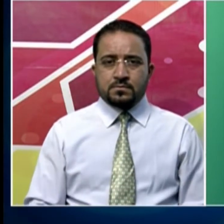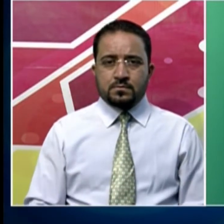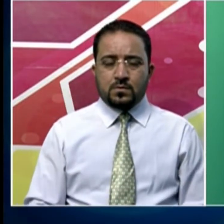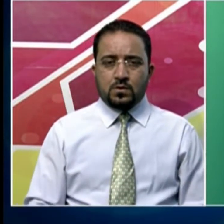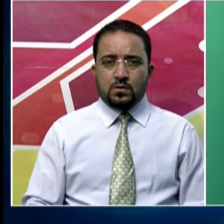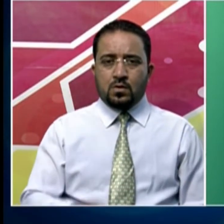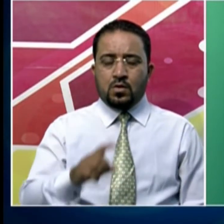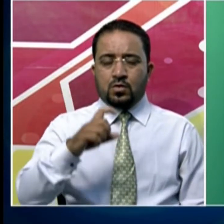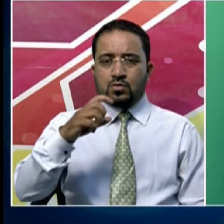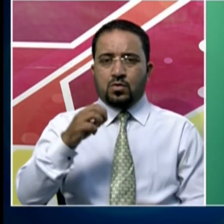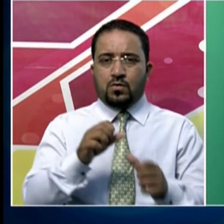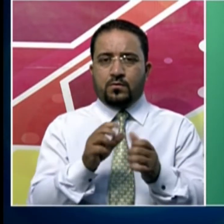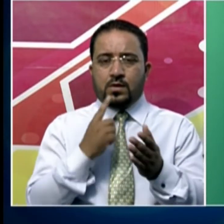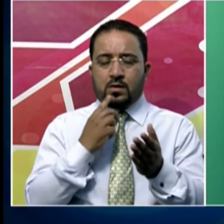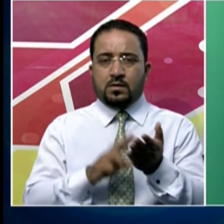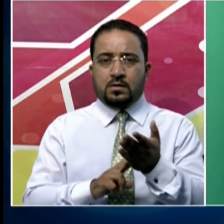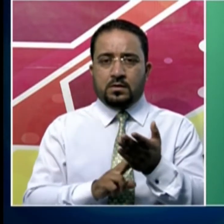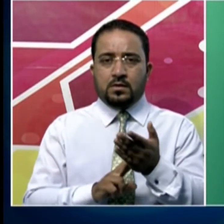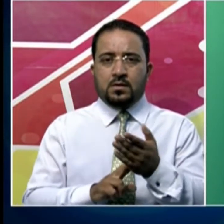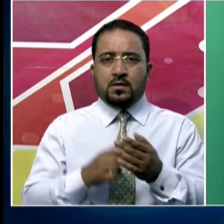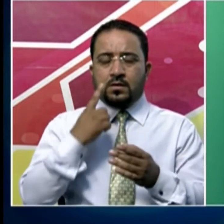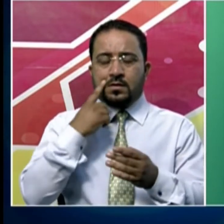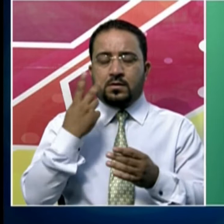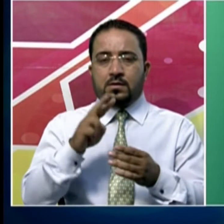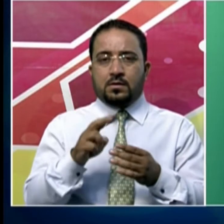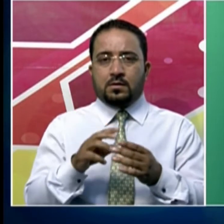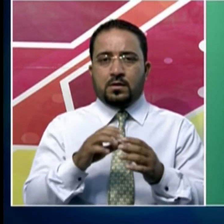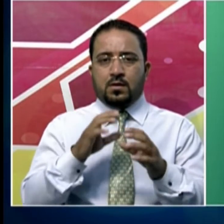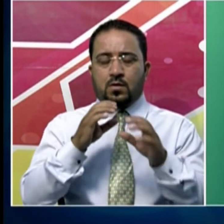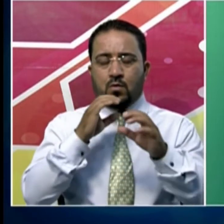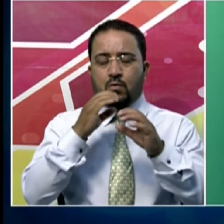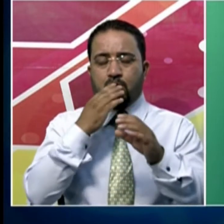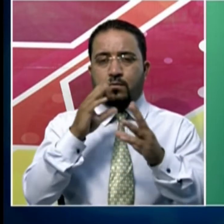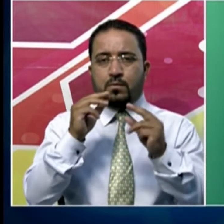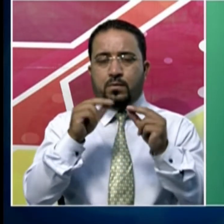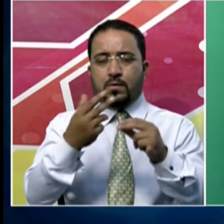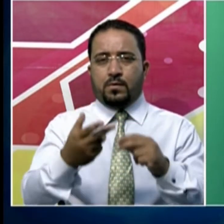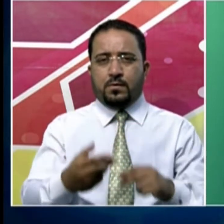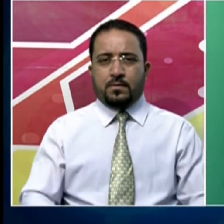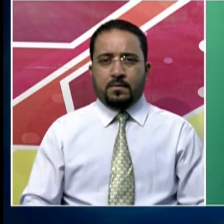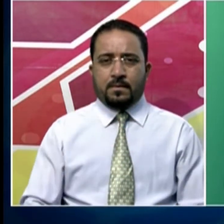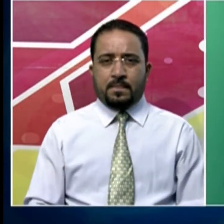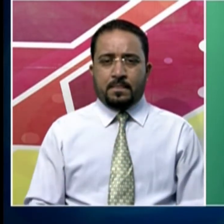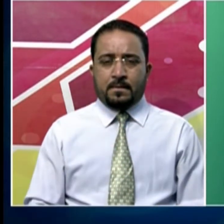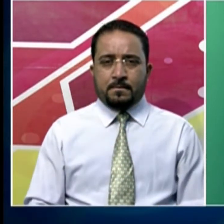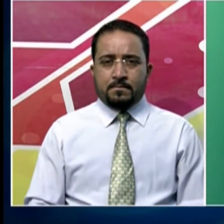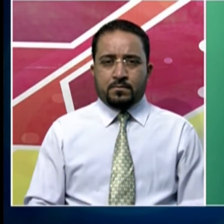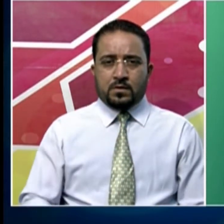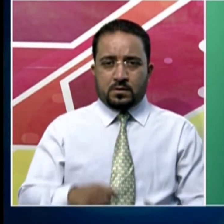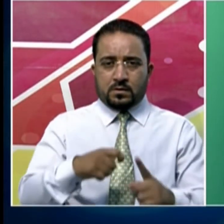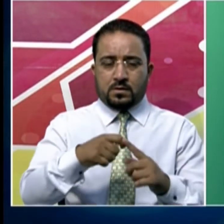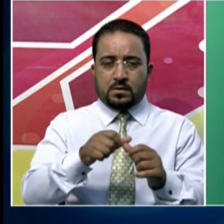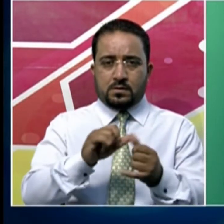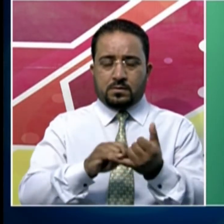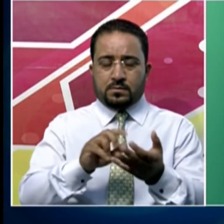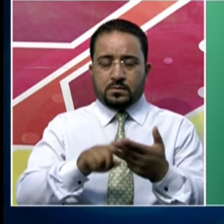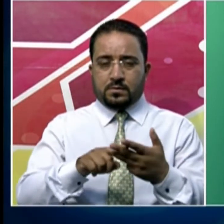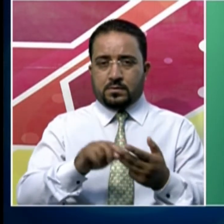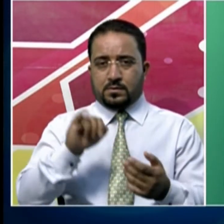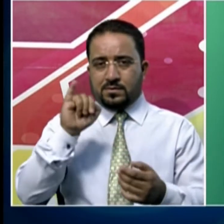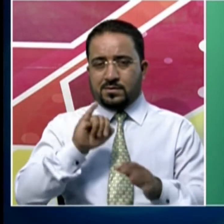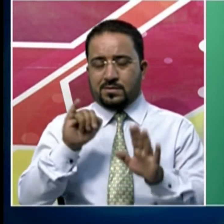کووڈ انیس سے مزید سات افراد کی موت بھی واقع ہوئی ہے جن میں سے کشمیر صوبے کے چھے